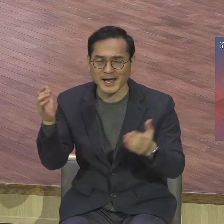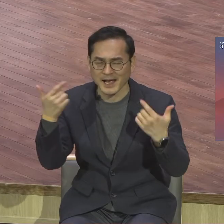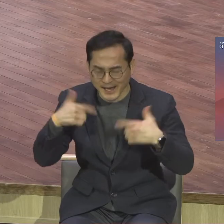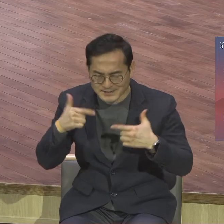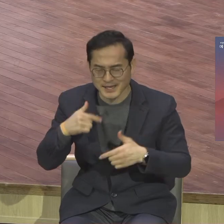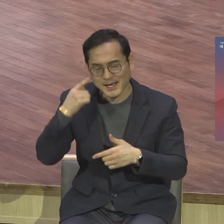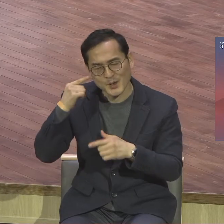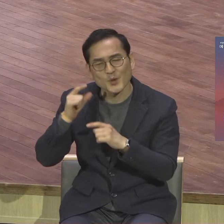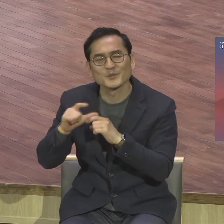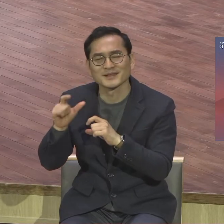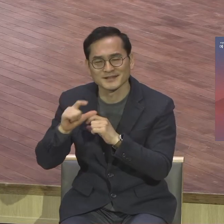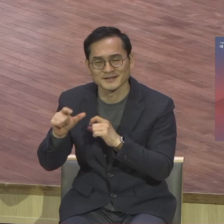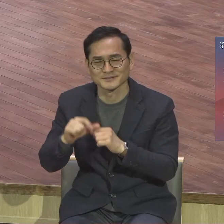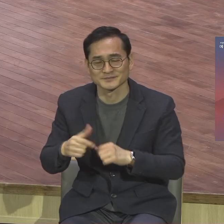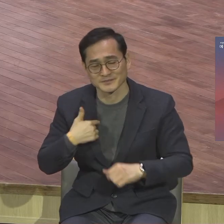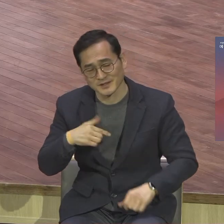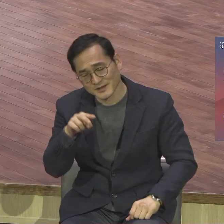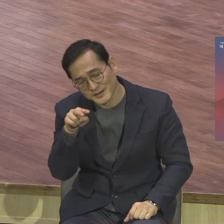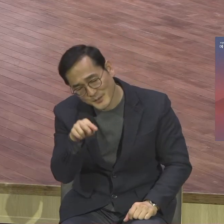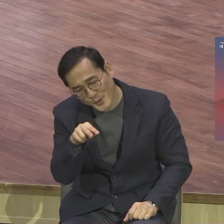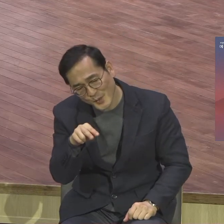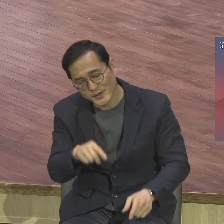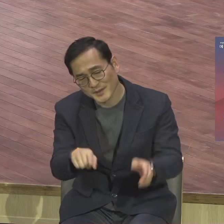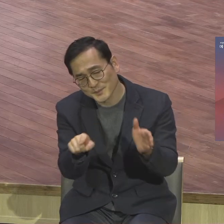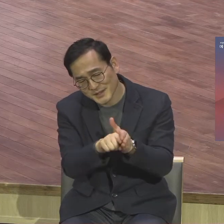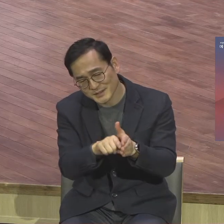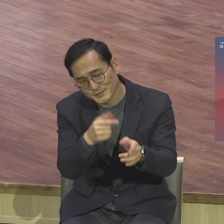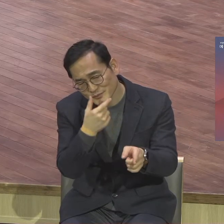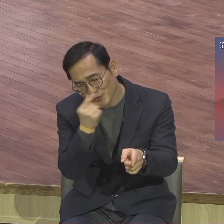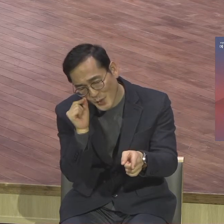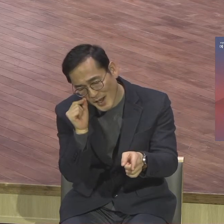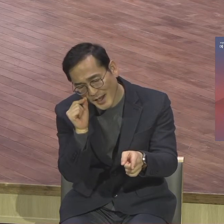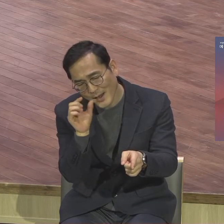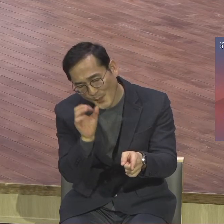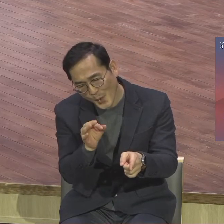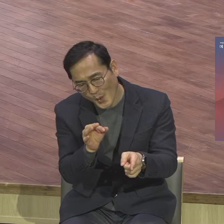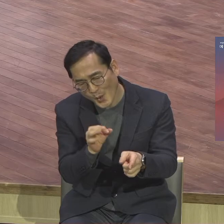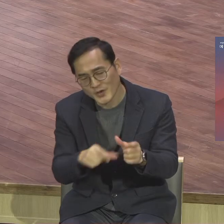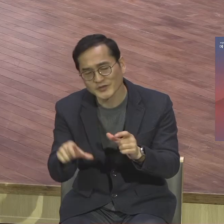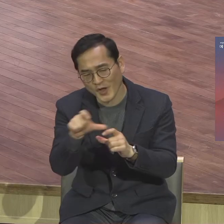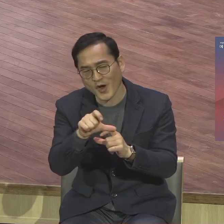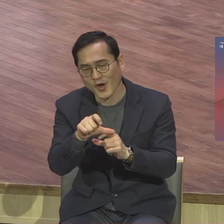너희 얼굴을 보고 너희 믿음이 부족한 것을 보충하게 하려 함이라